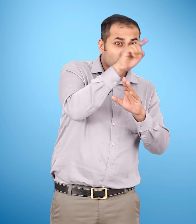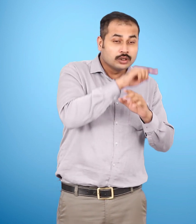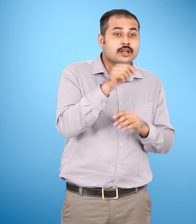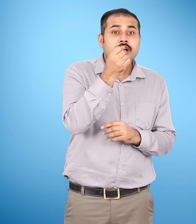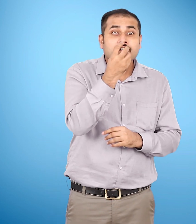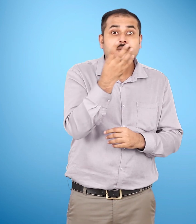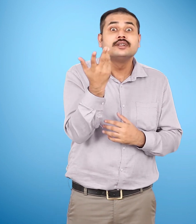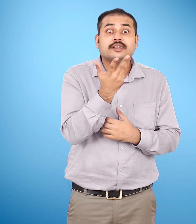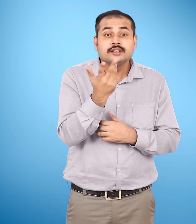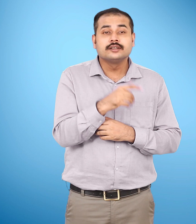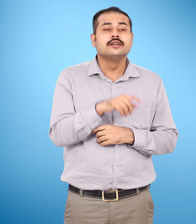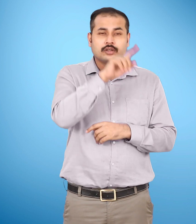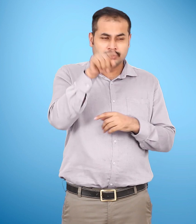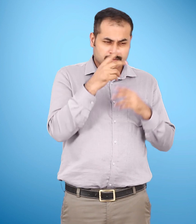ध्यान से देख कर बताओ